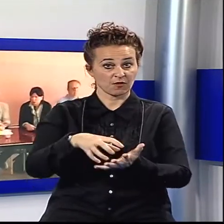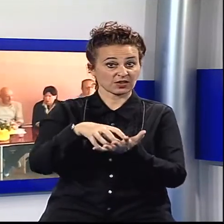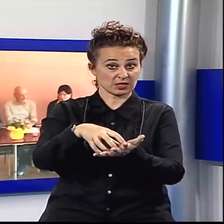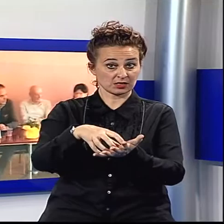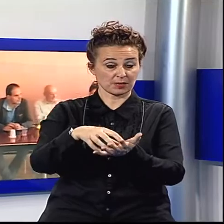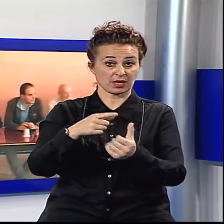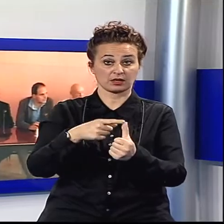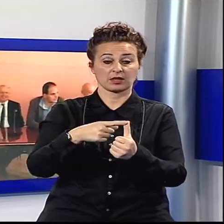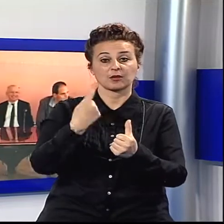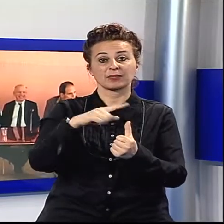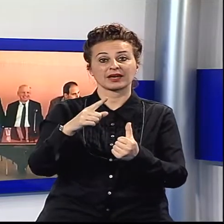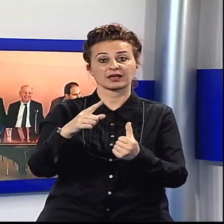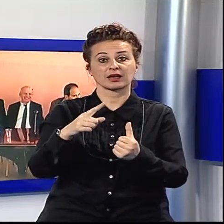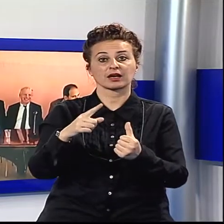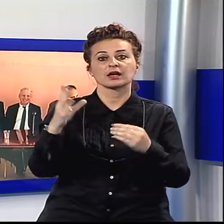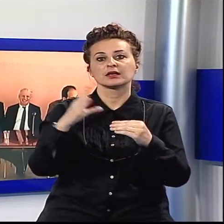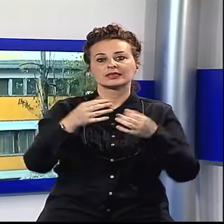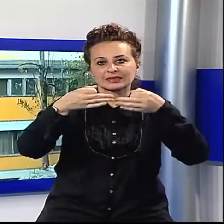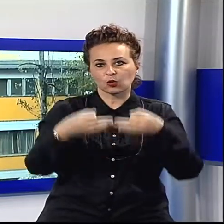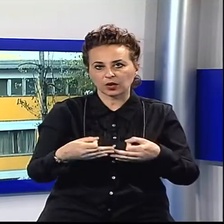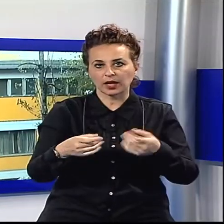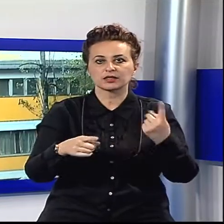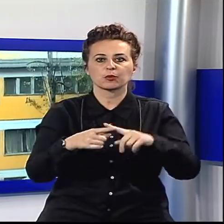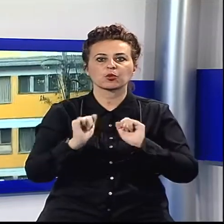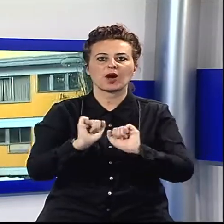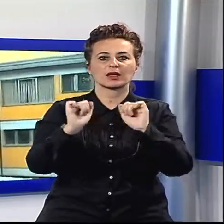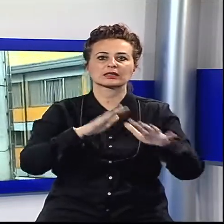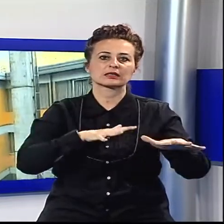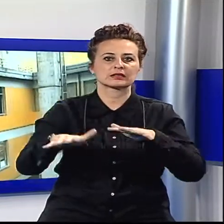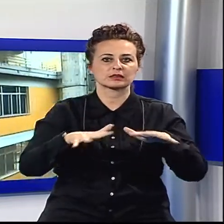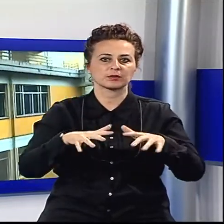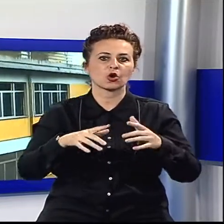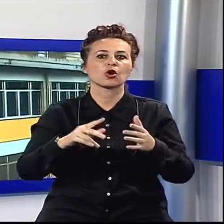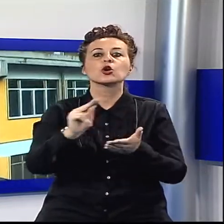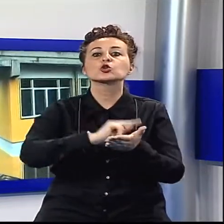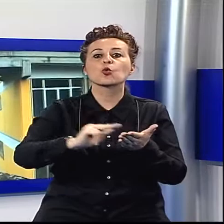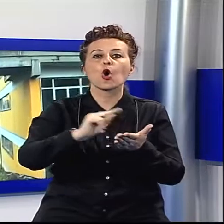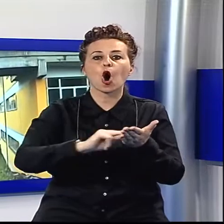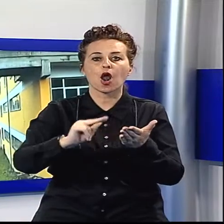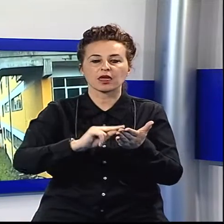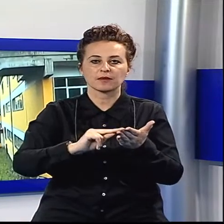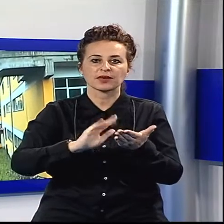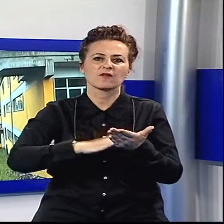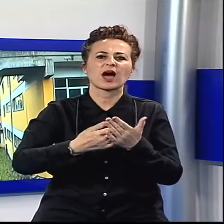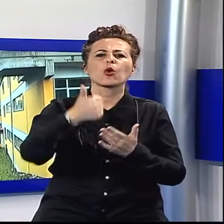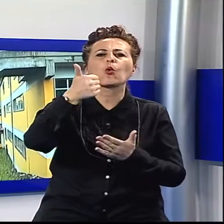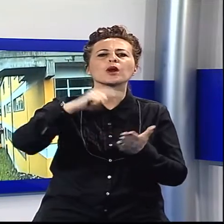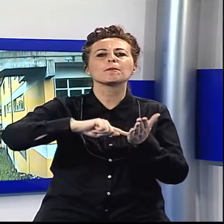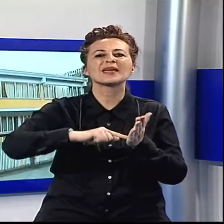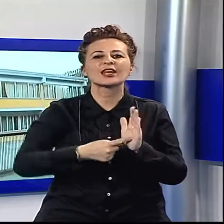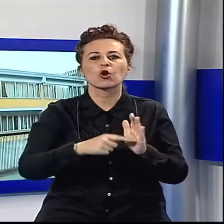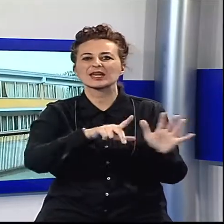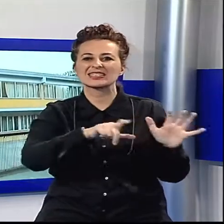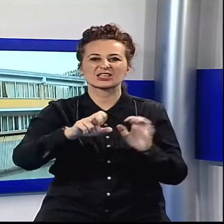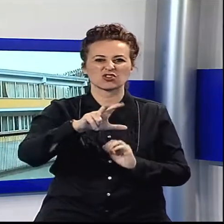riguardano la messa in sicurezza e l'adeguamento antisismico delle scuole del capoluogo per un importo di 1 milione e 730 mila euro,